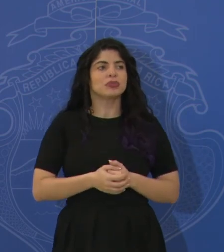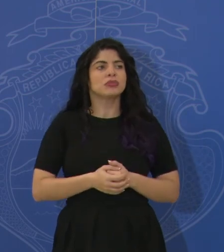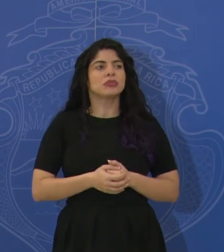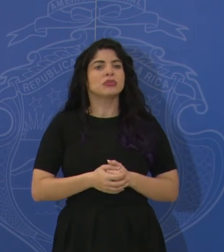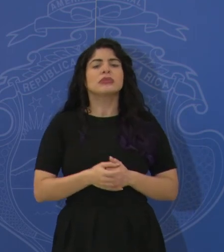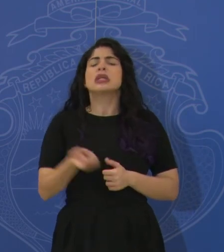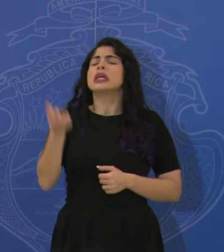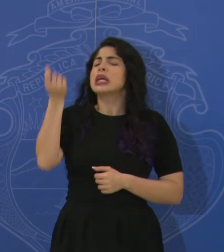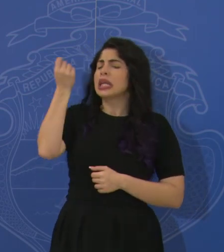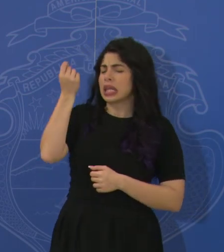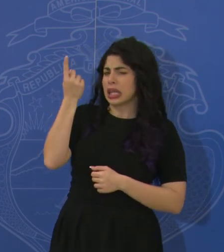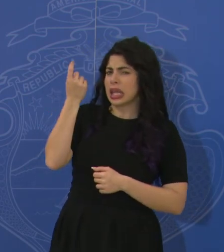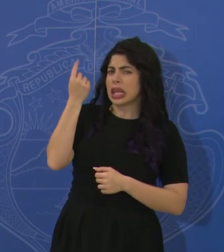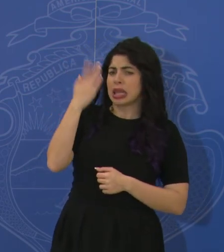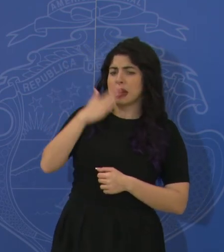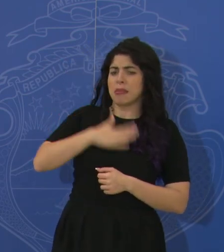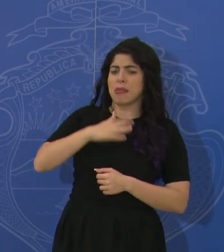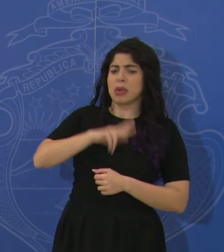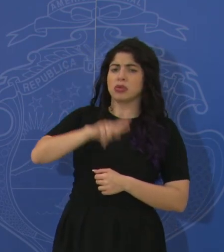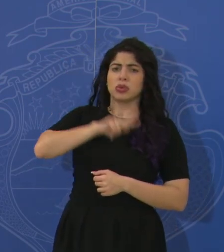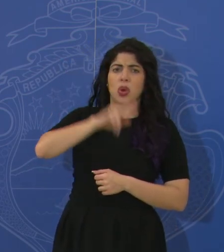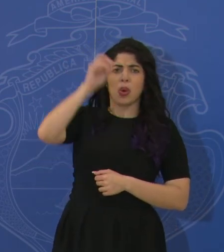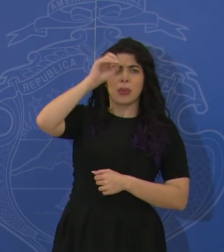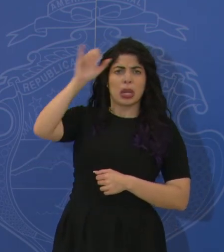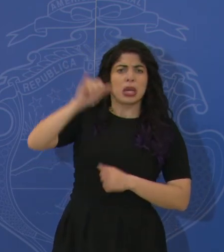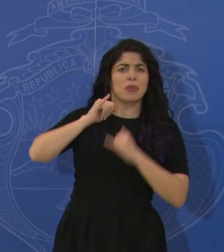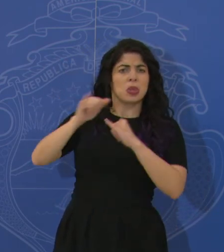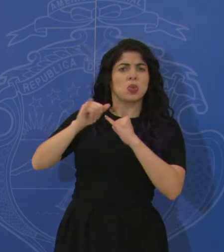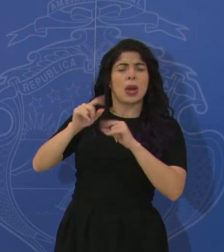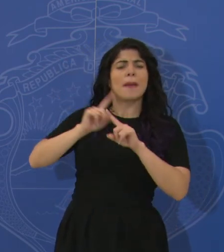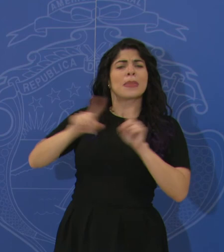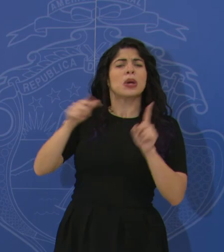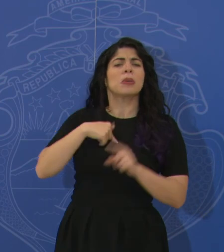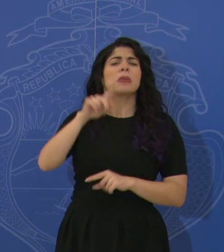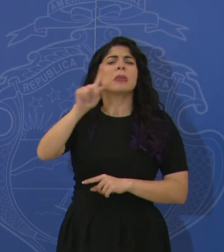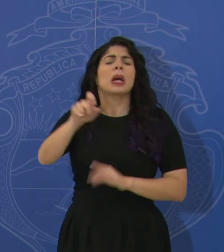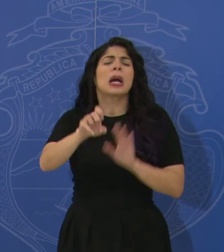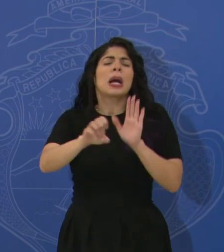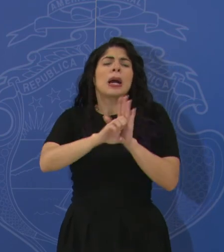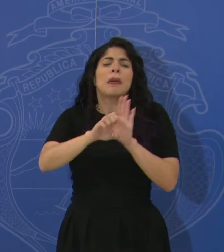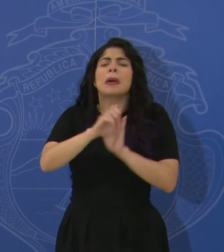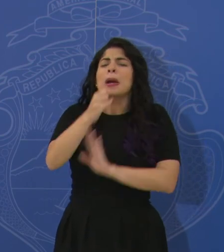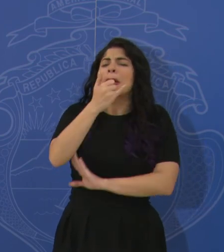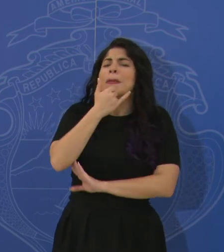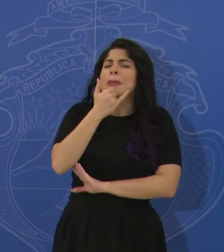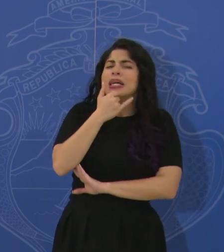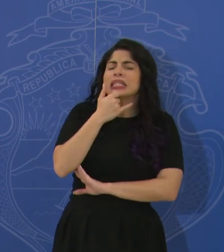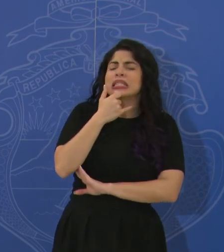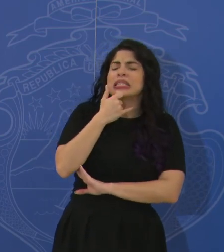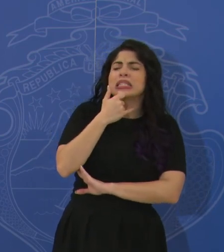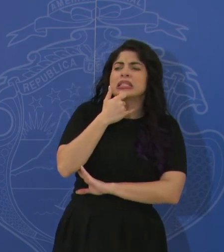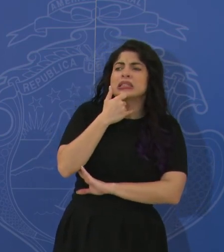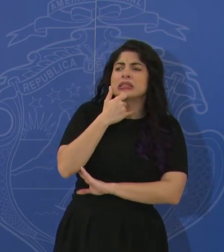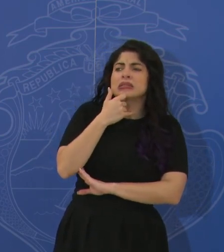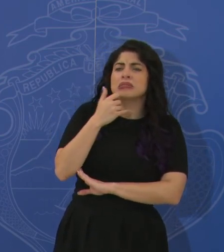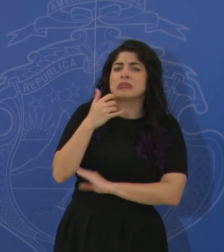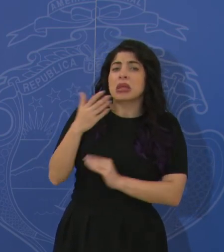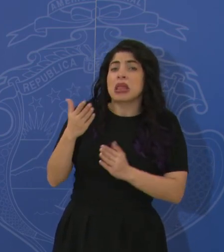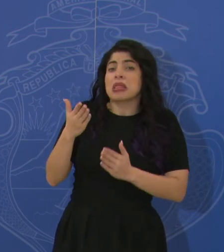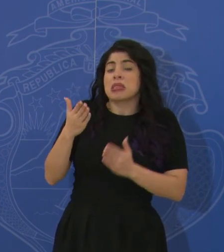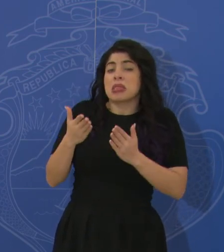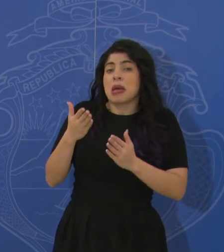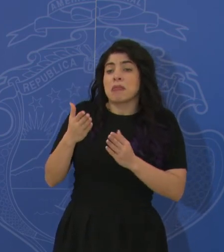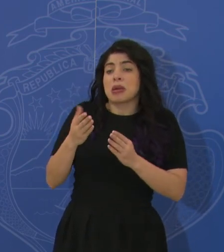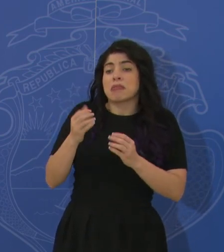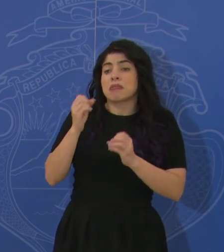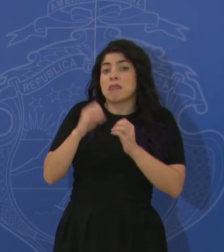Lo entiendo y personalmente lo comparto, pero pregunto, por ejemplo, qué va a pasar y puede que sea relativamente más